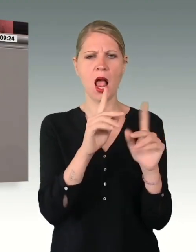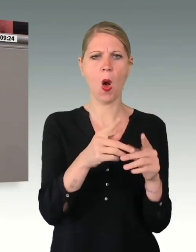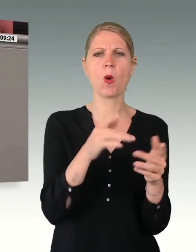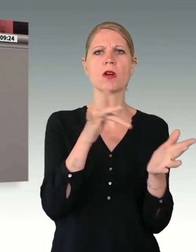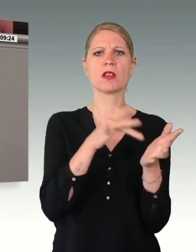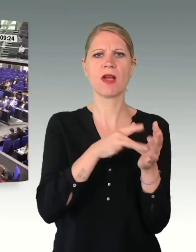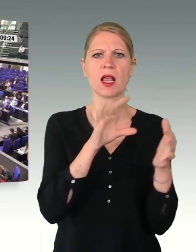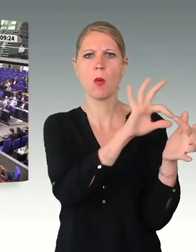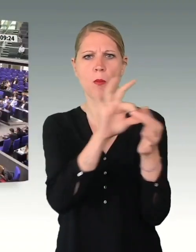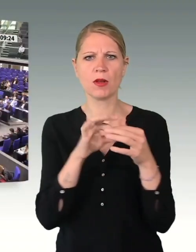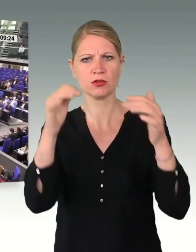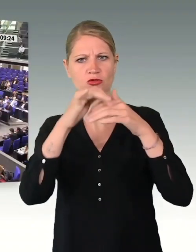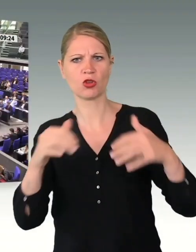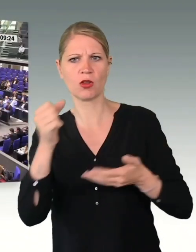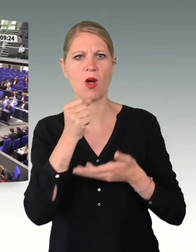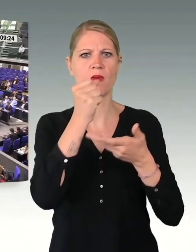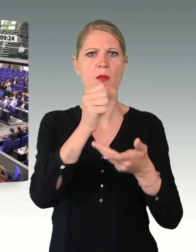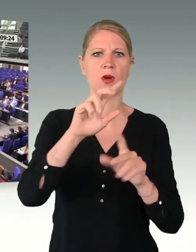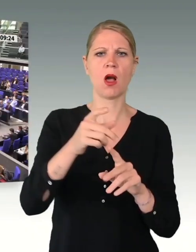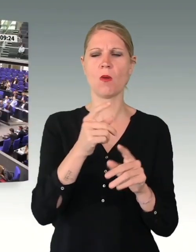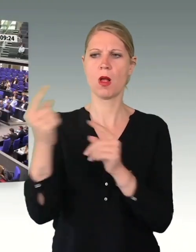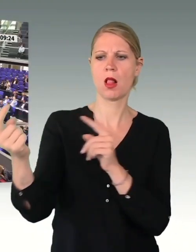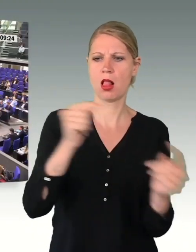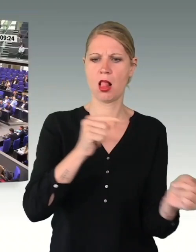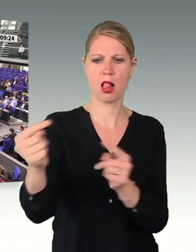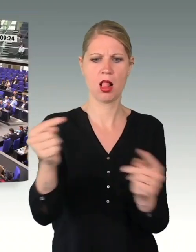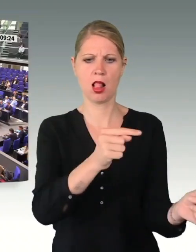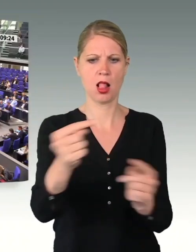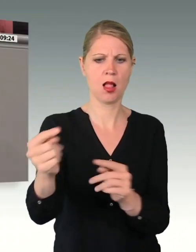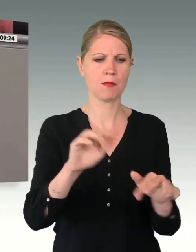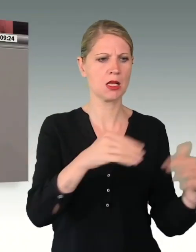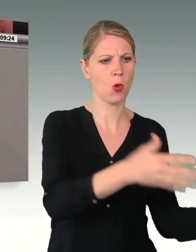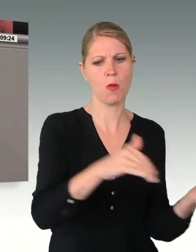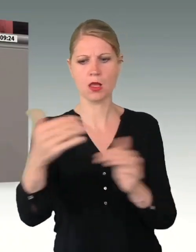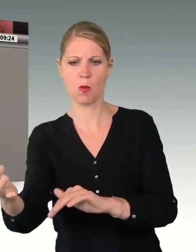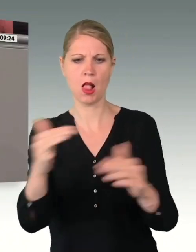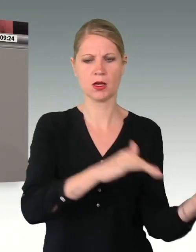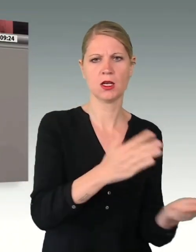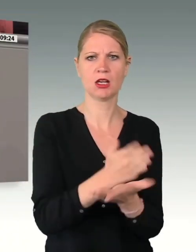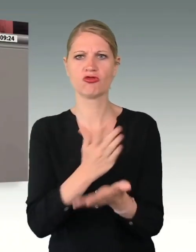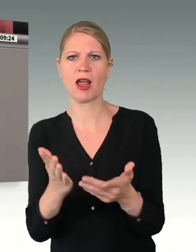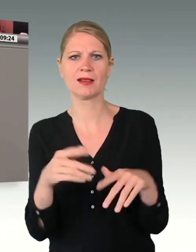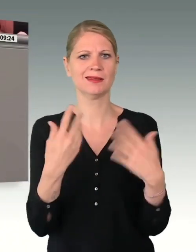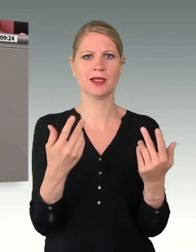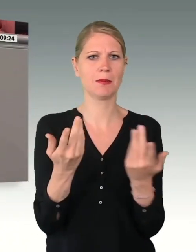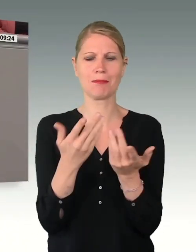ein neutraler Beobachter würde zur Schlussfolgerung kommen, dass die Zeitenwende leider immer noch nicht in den Köpfen